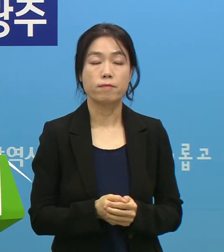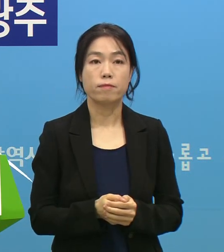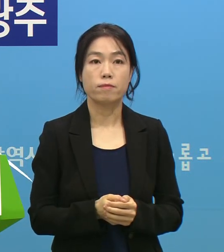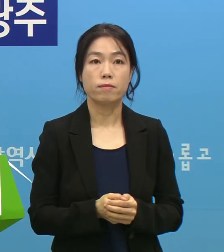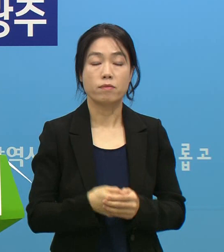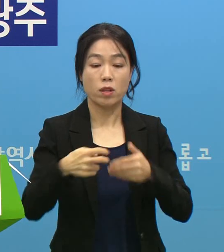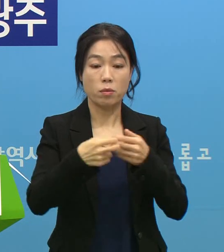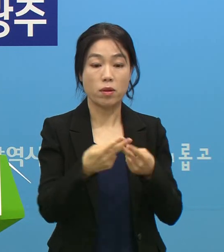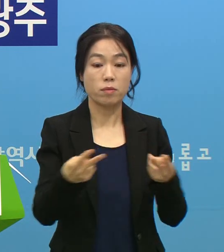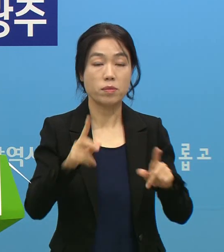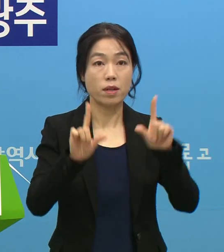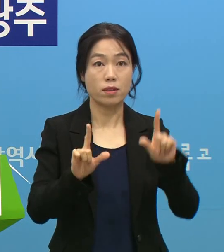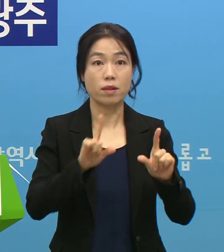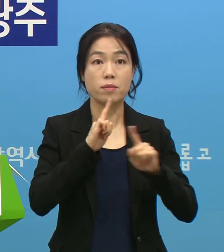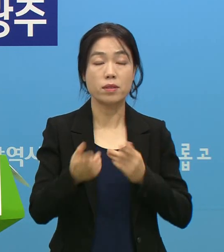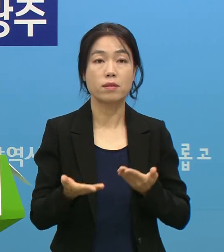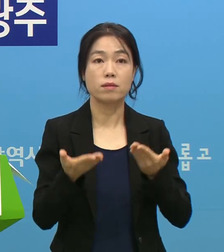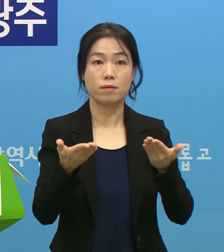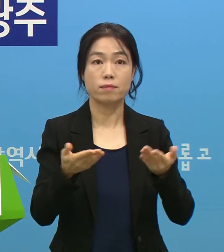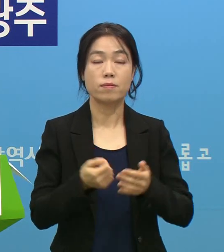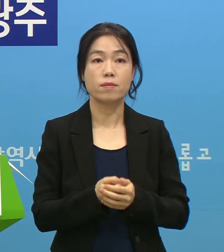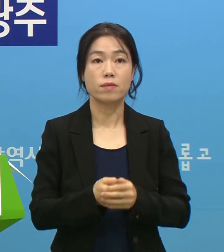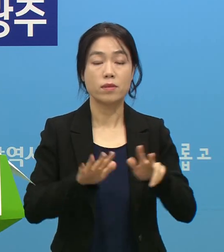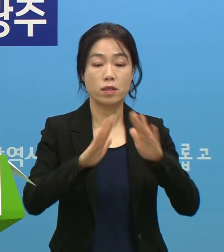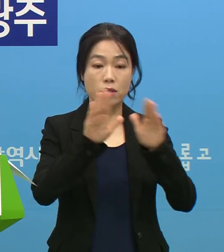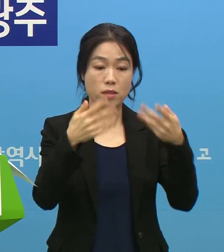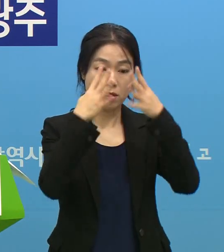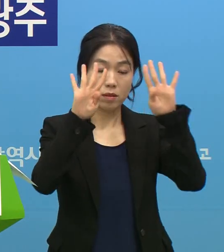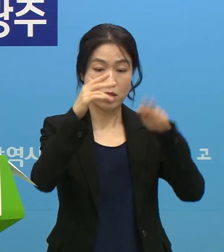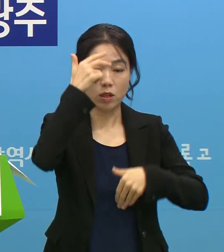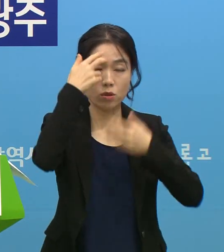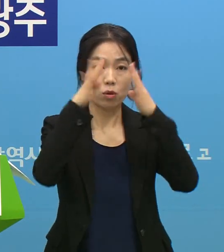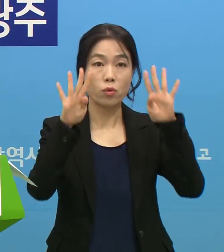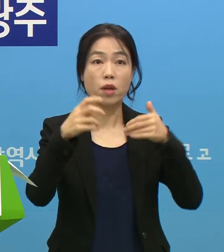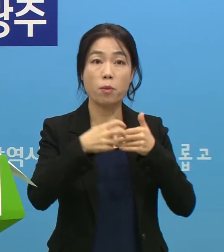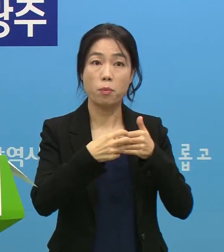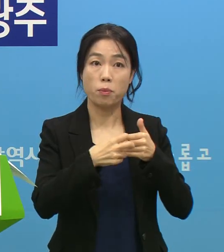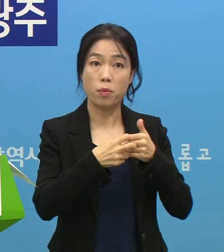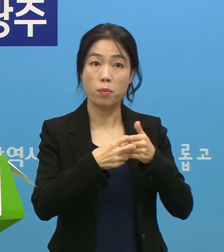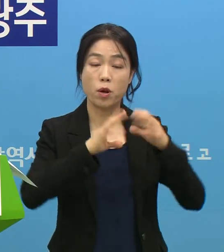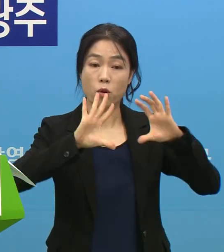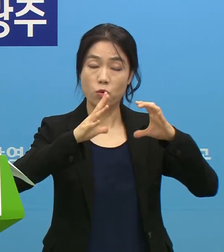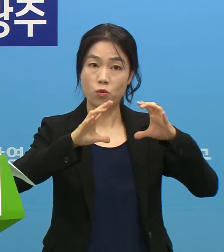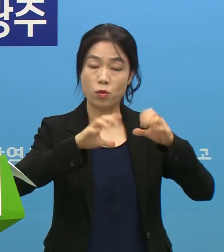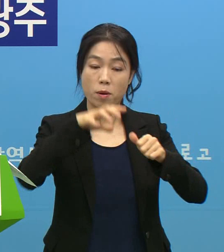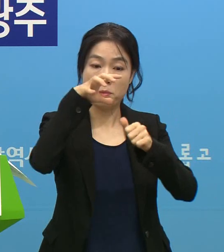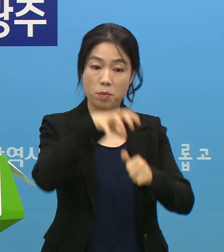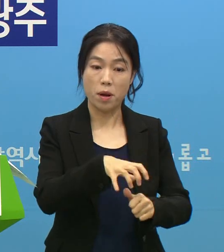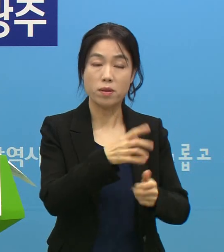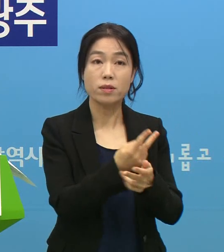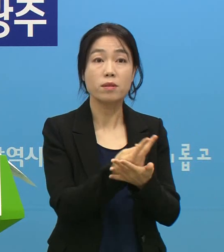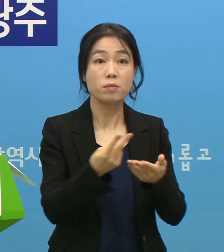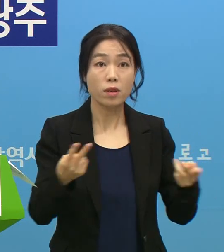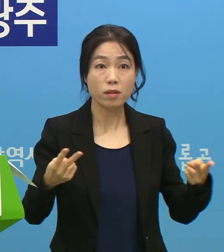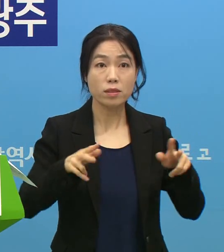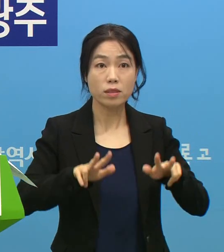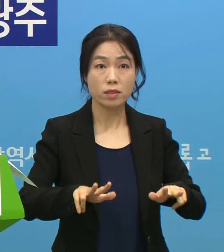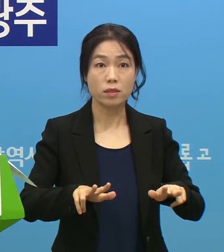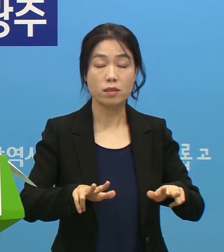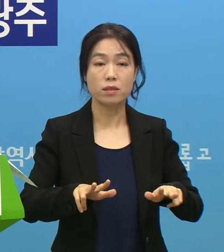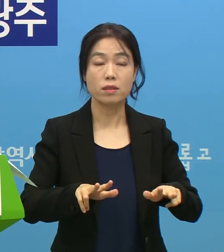병상현황 말씀드리겠습니다. 지금 전남대 조선대병원이 국가격리병상인데 지금